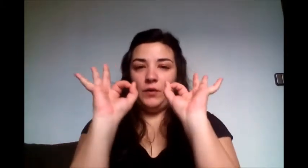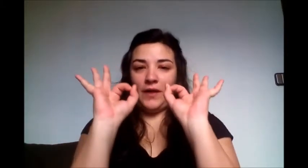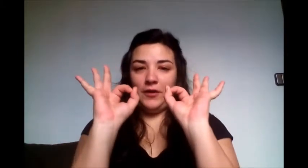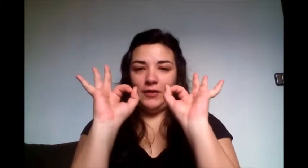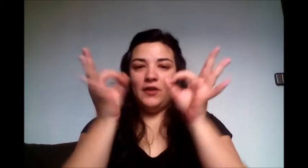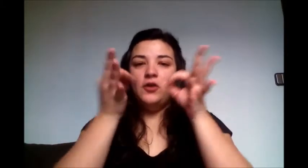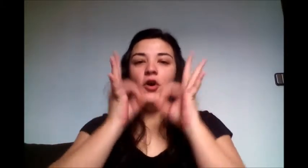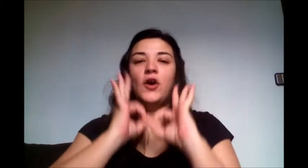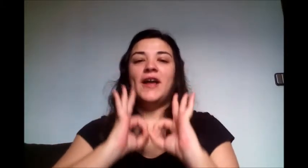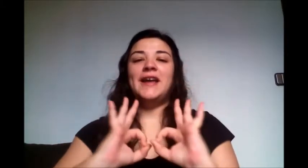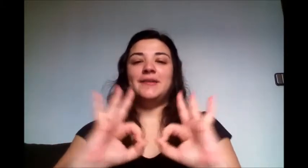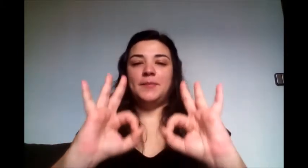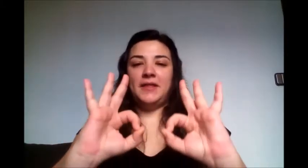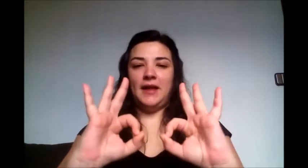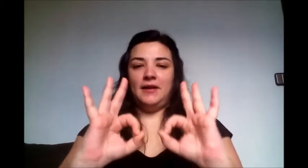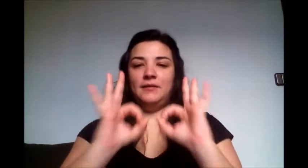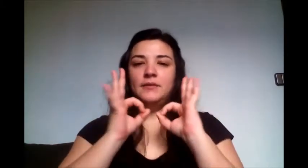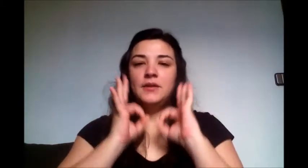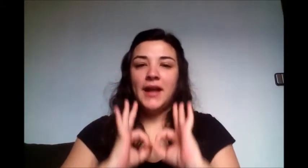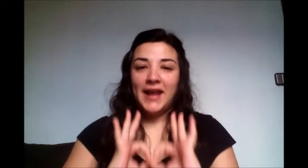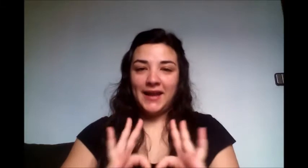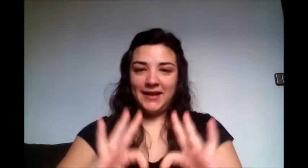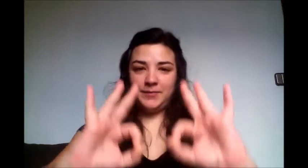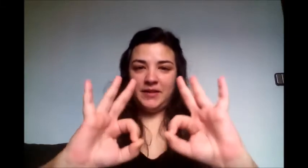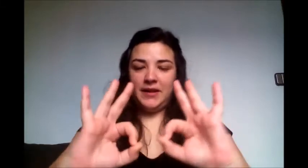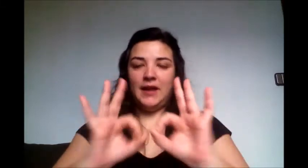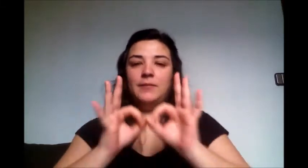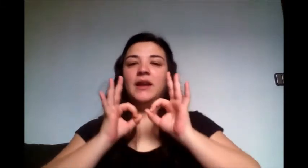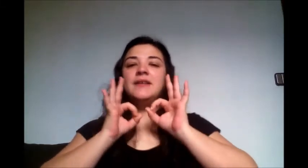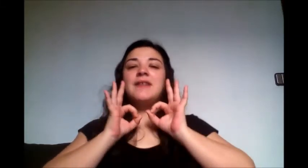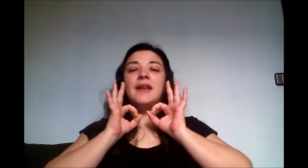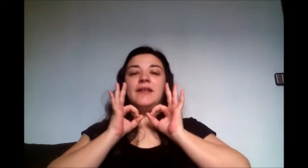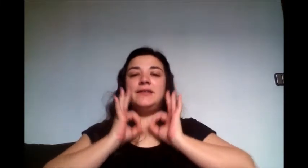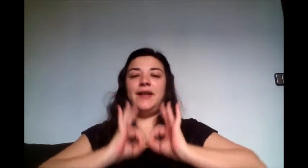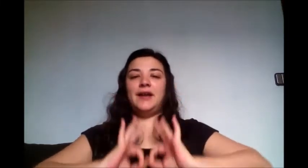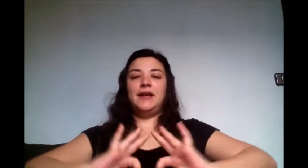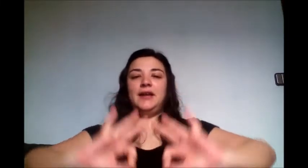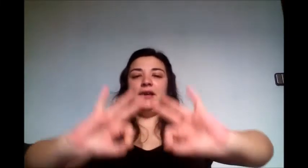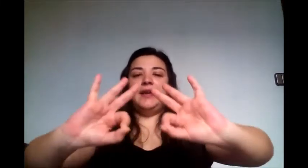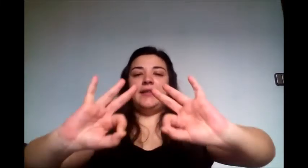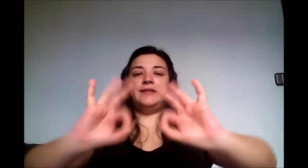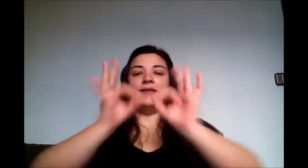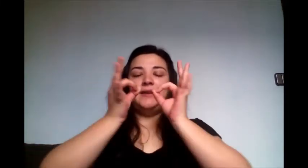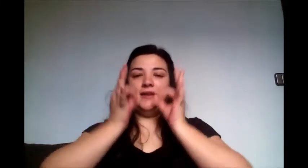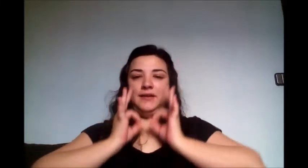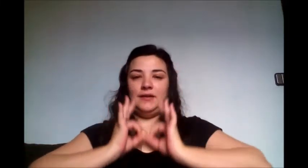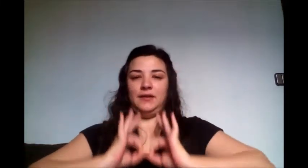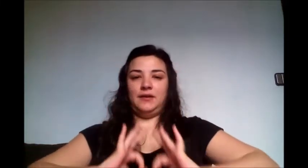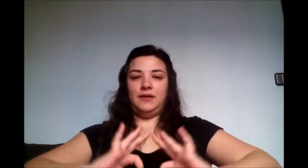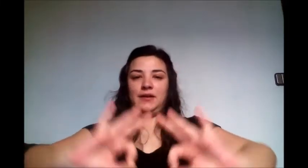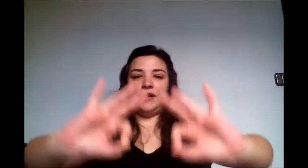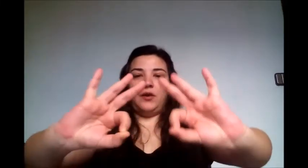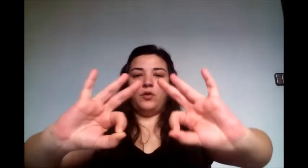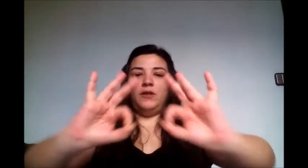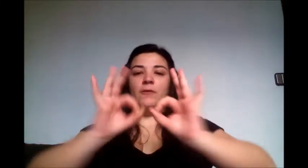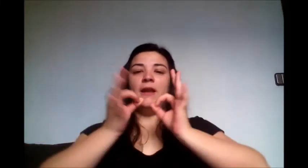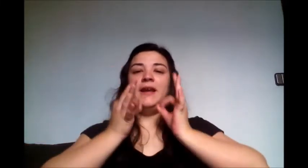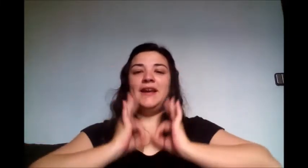Configuración de O, especial. Especial, ¿vale? Sale desde aquí y hace este recorrido, ¿vale?